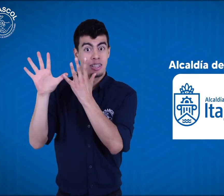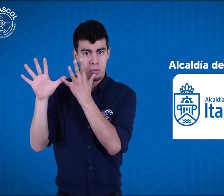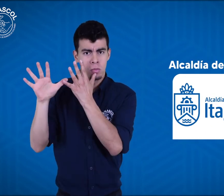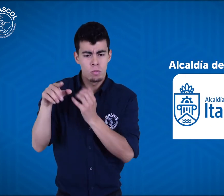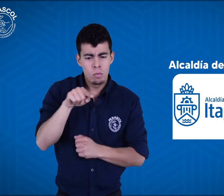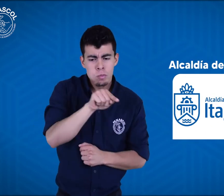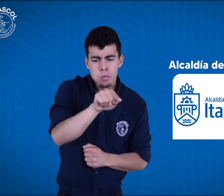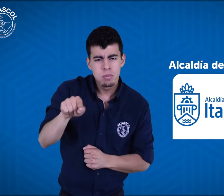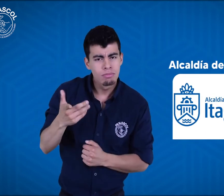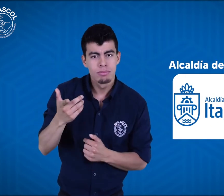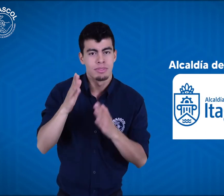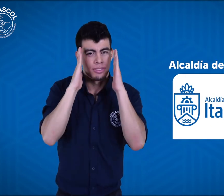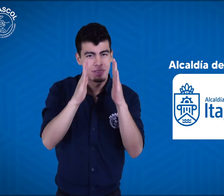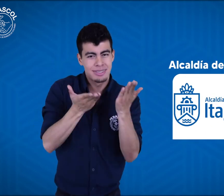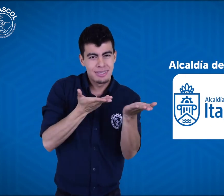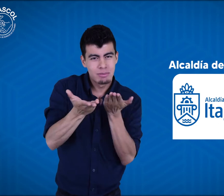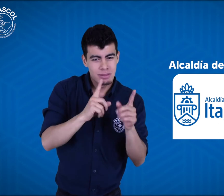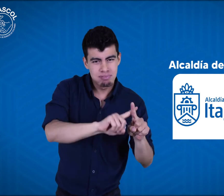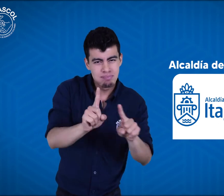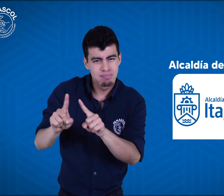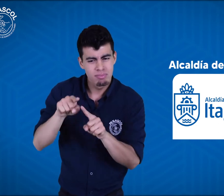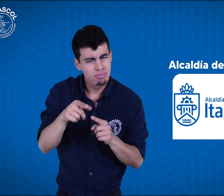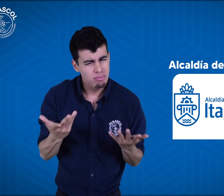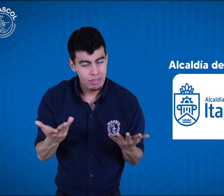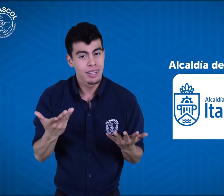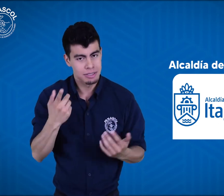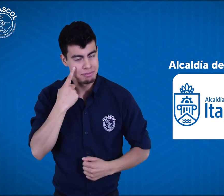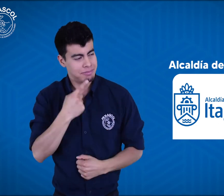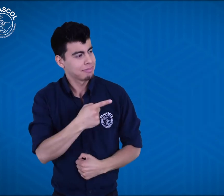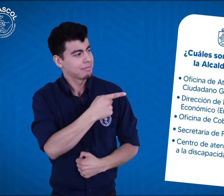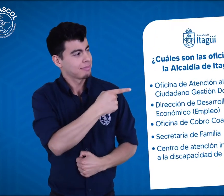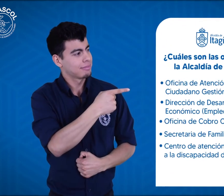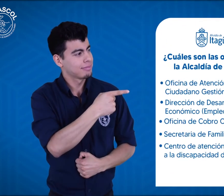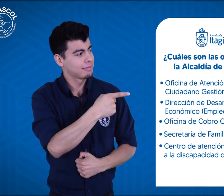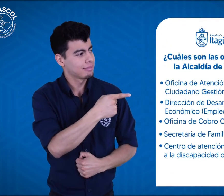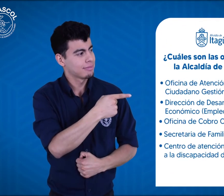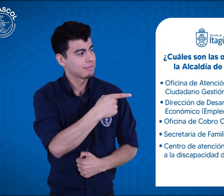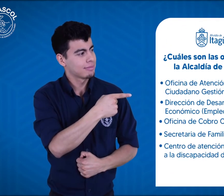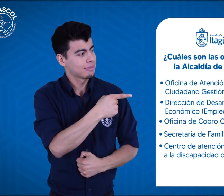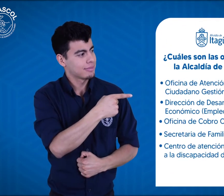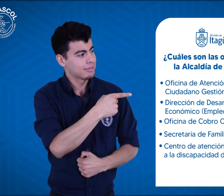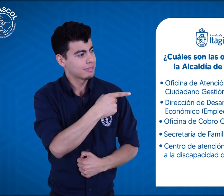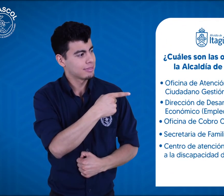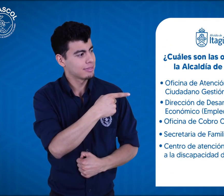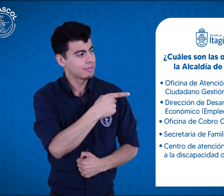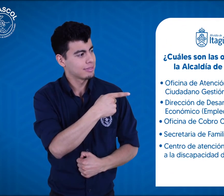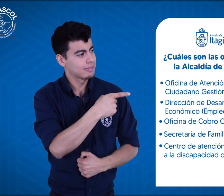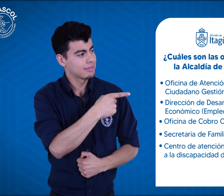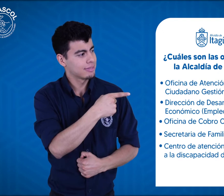Itagüí, tiene diferentes servicios de atención, como estos. Oficina de Atención al Ciudadano, Gestión Documental,